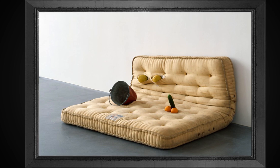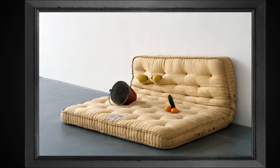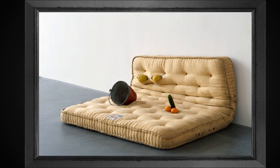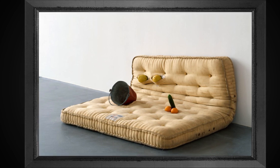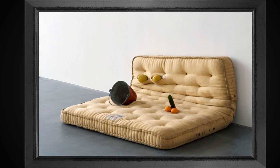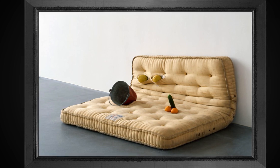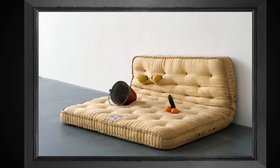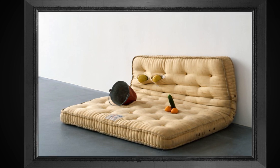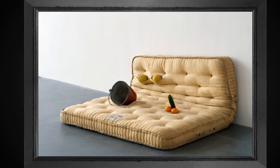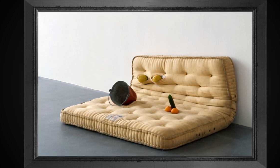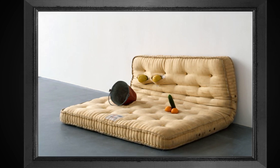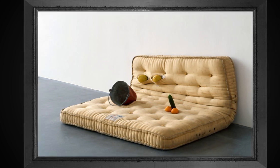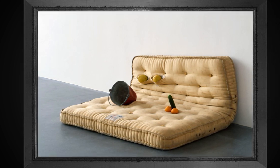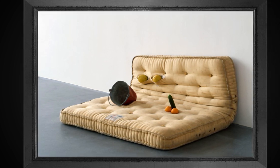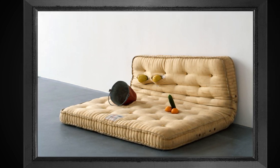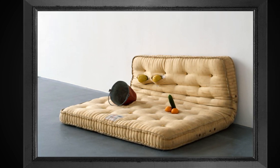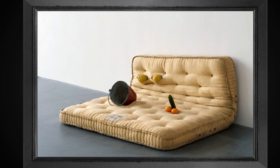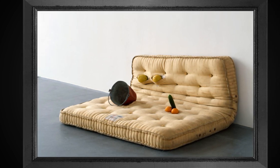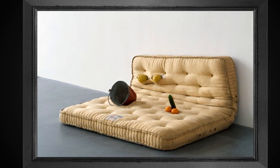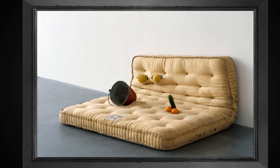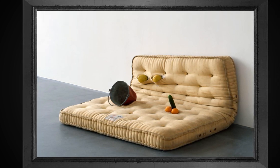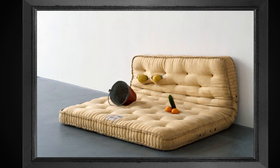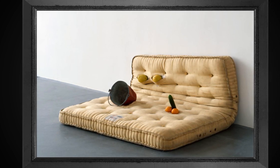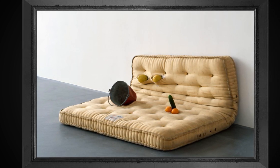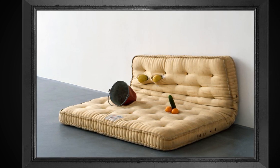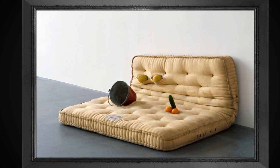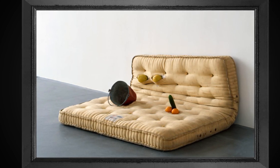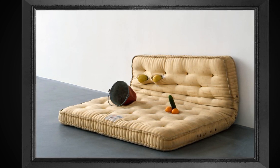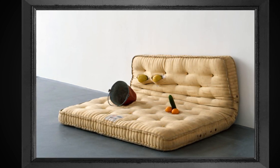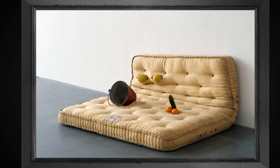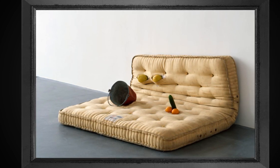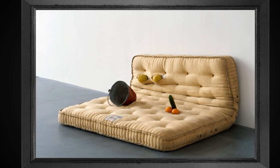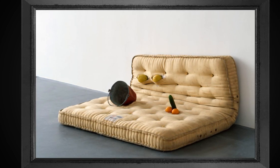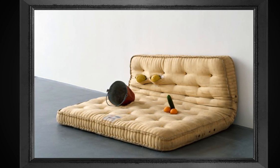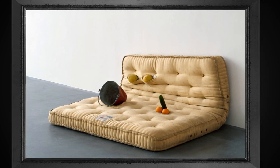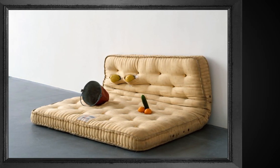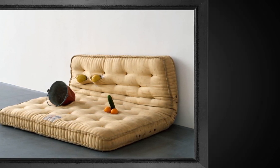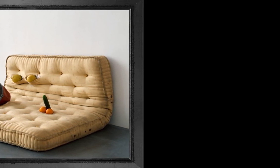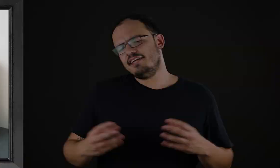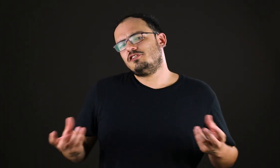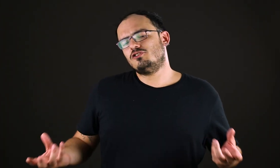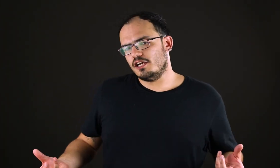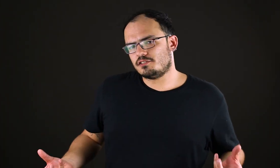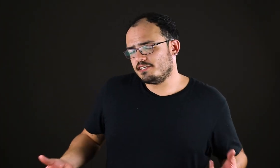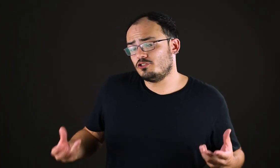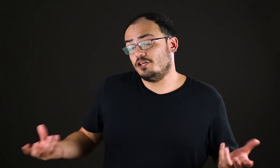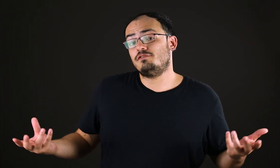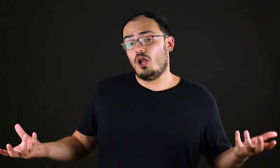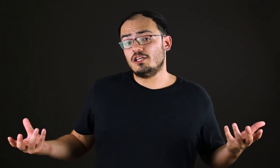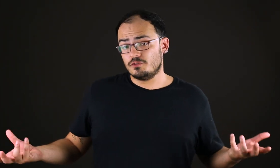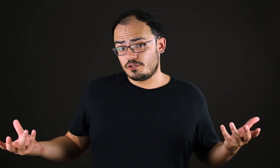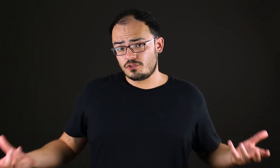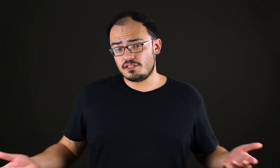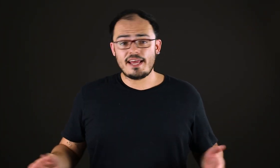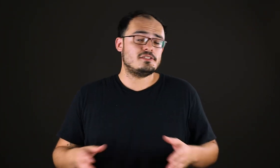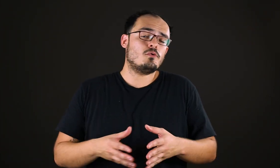arte que atenta contra a beleza e ele quer uma recuperação dessas coisas todas. Esses dois filósofos que eu citei são